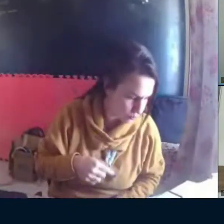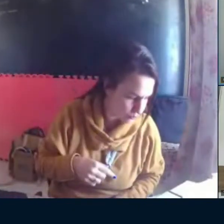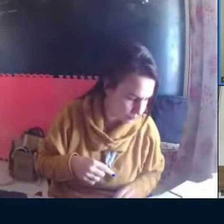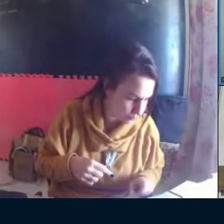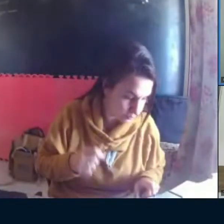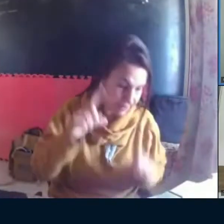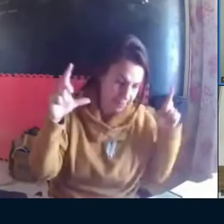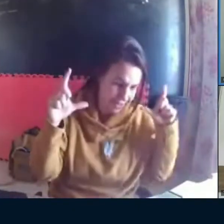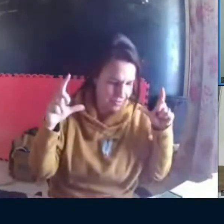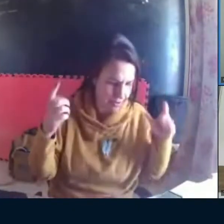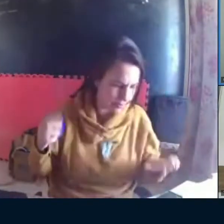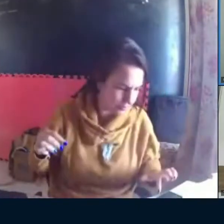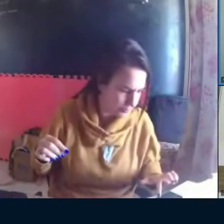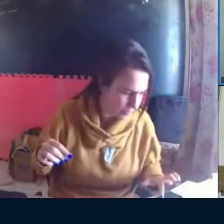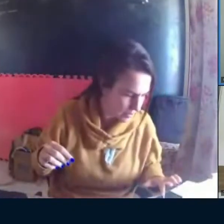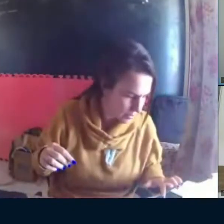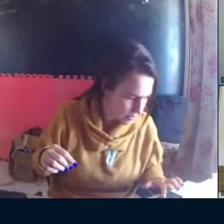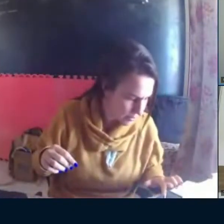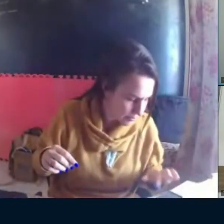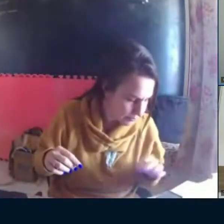Eu sugiro